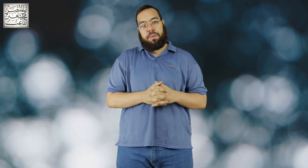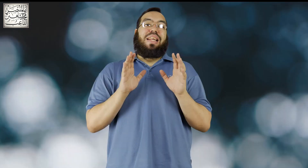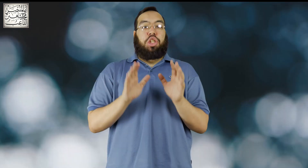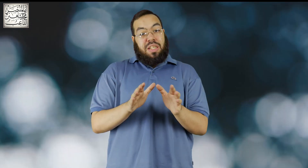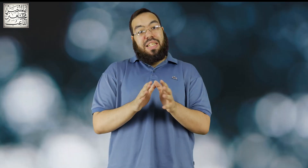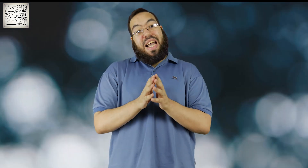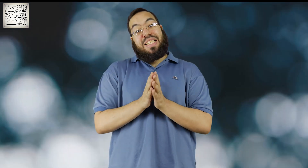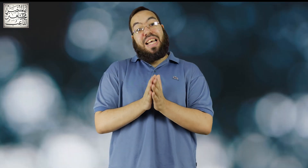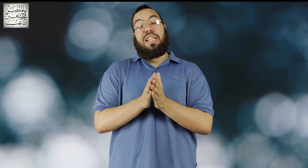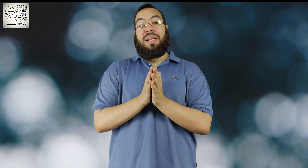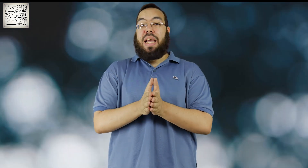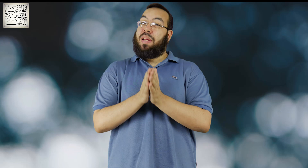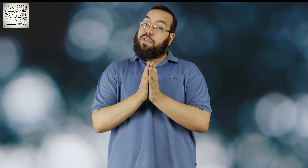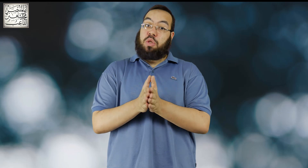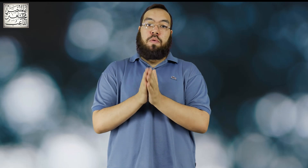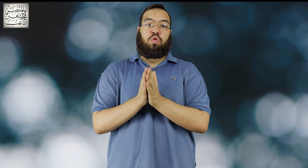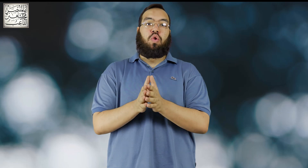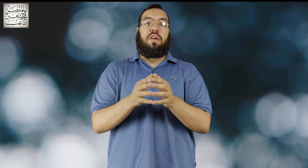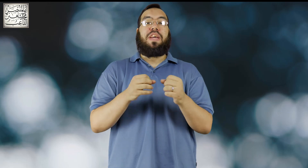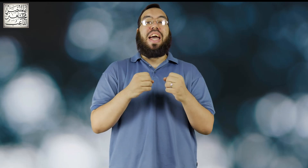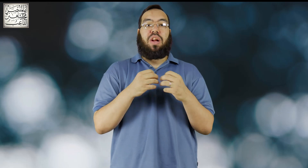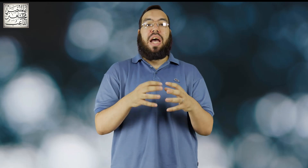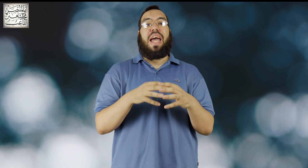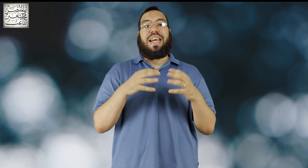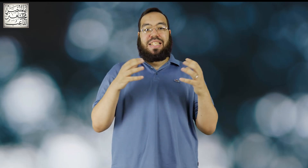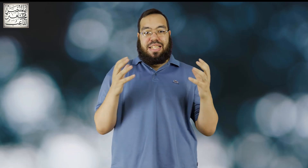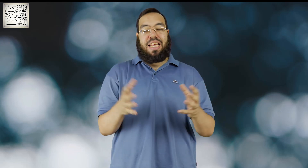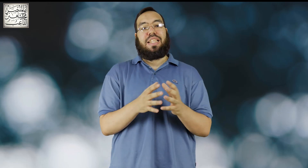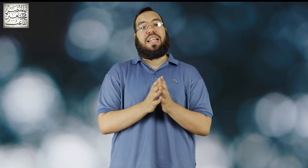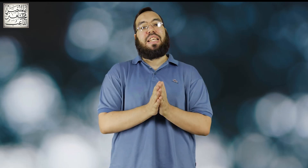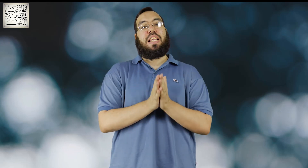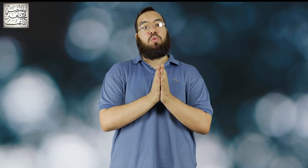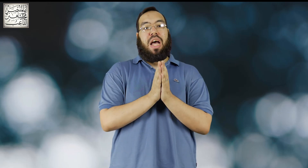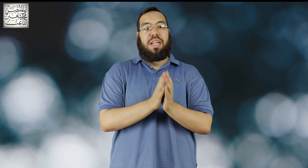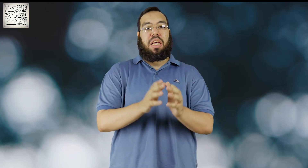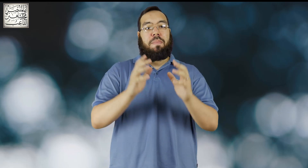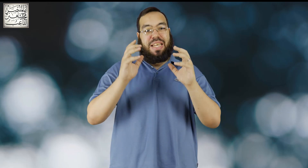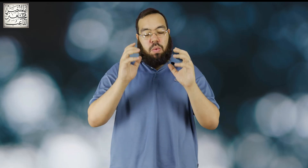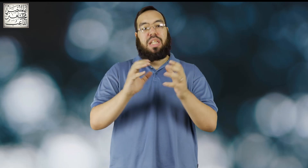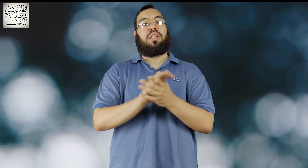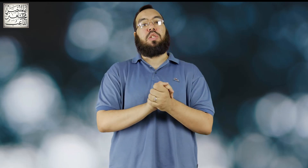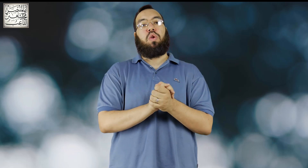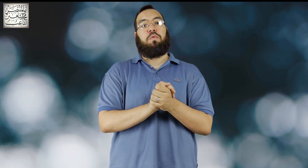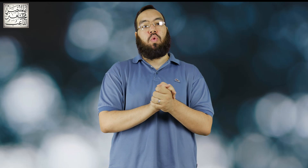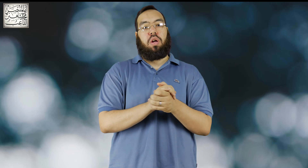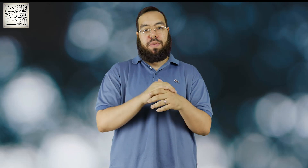الشخص اللي هيستخدم الكاميرا في تصوير فوتوغرافي هيراعي حاجات كتيرة جدا جدا متعلقة بجودة التصوير الفوتوغرافي